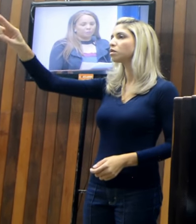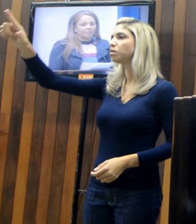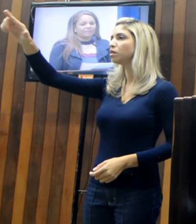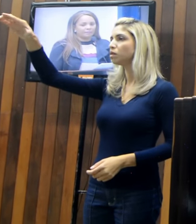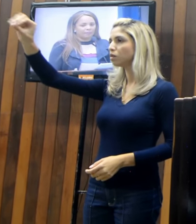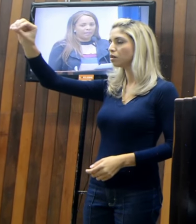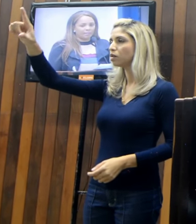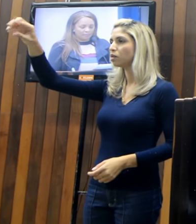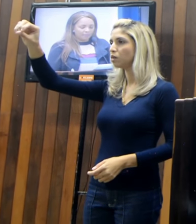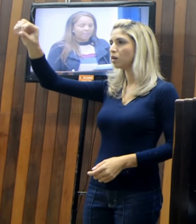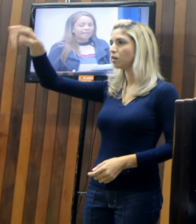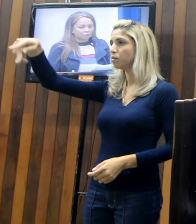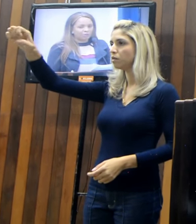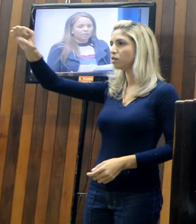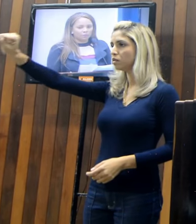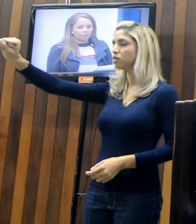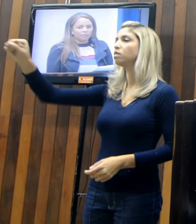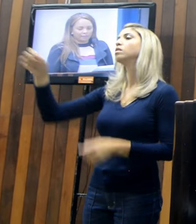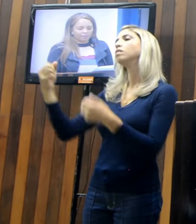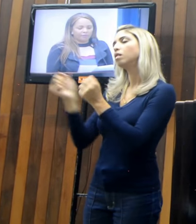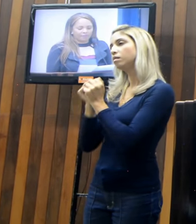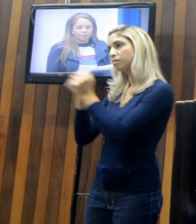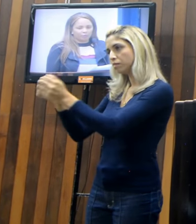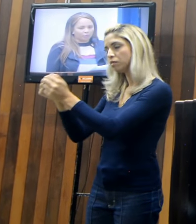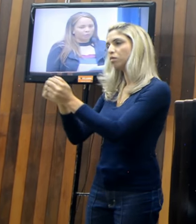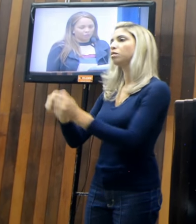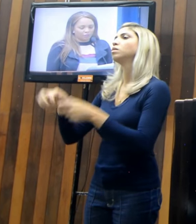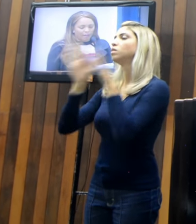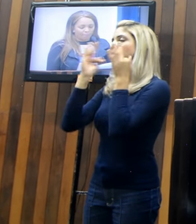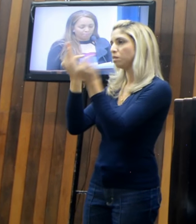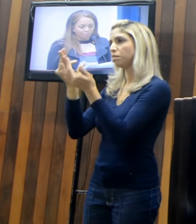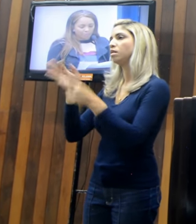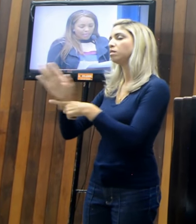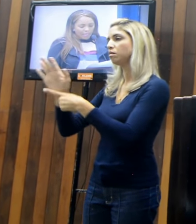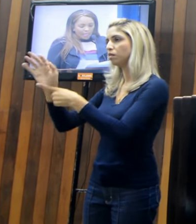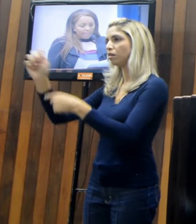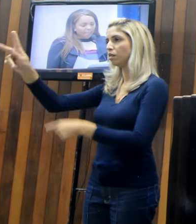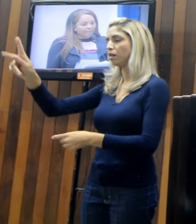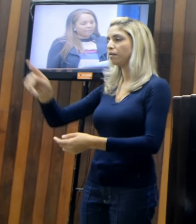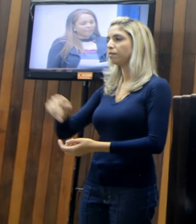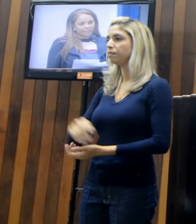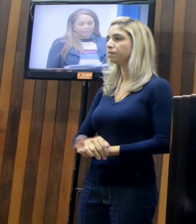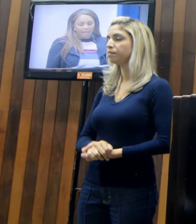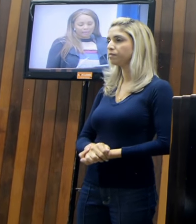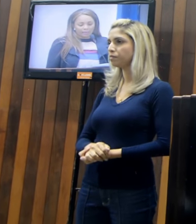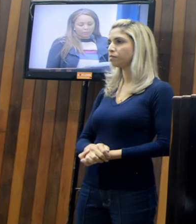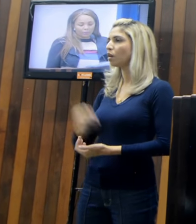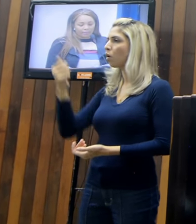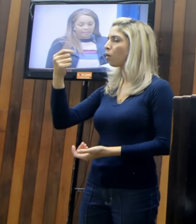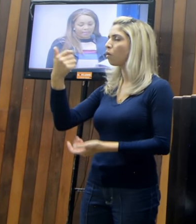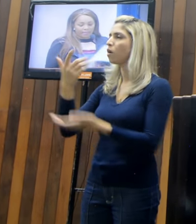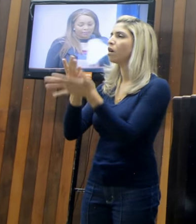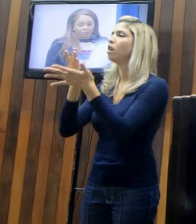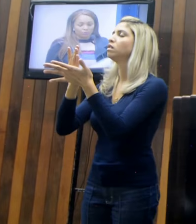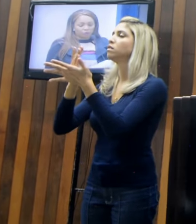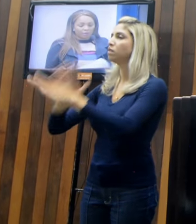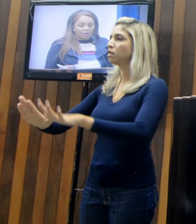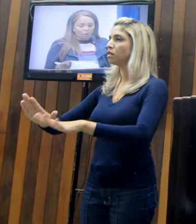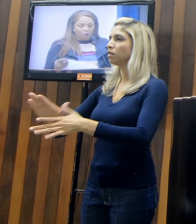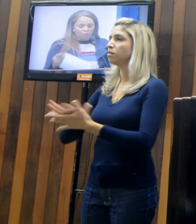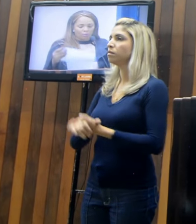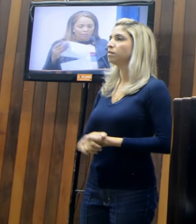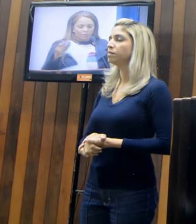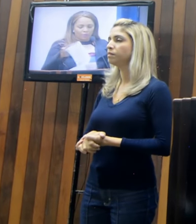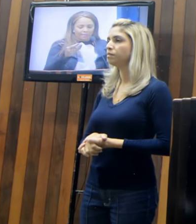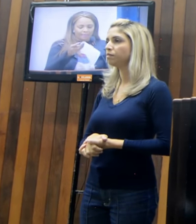que se dispôs a vir pra estar ajudando essas famílias, moradores de lá. E pra finalizar, senhor presidente, eu não tinha